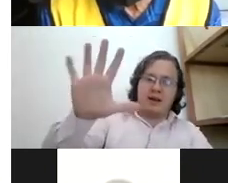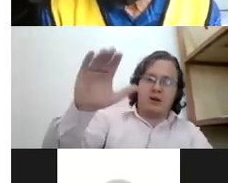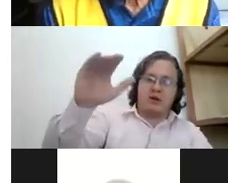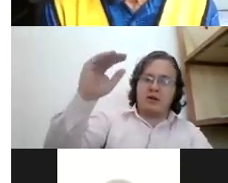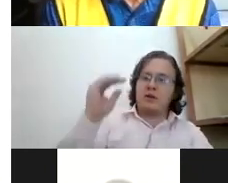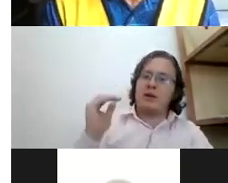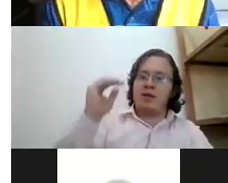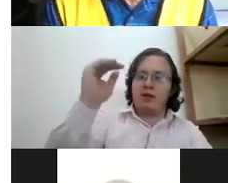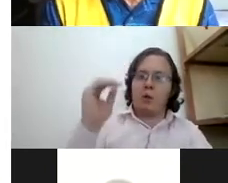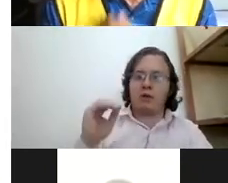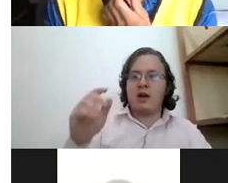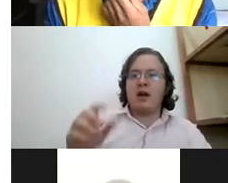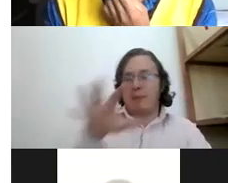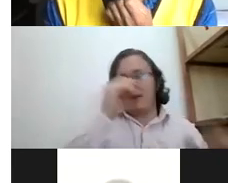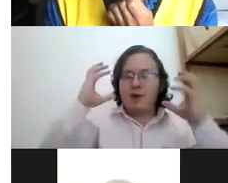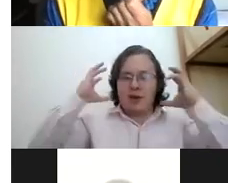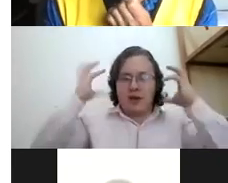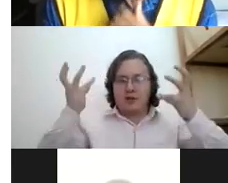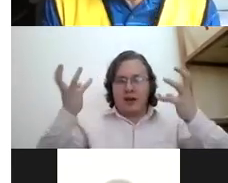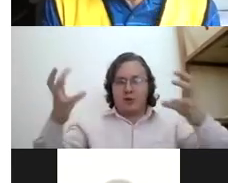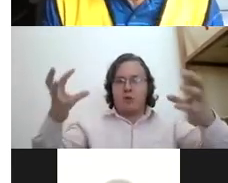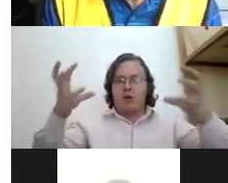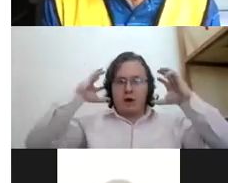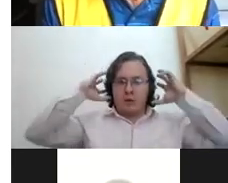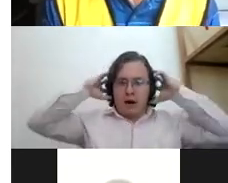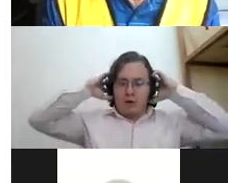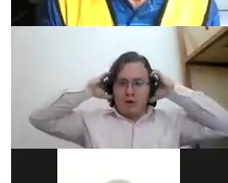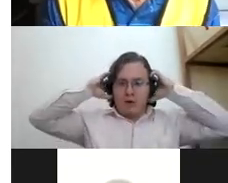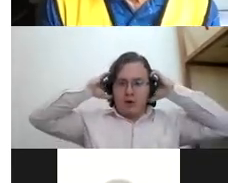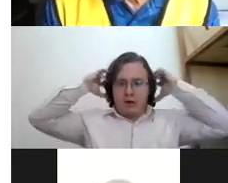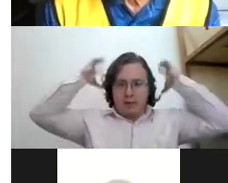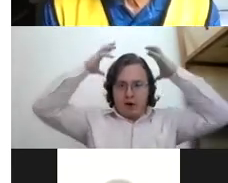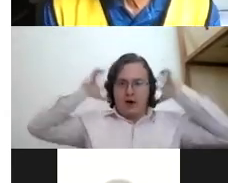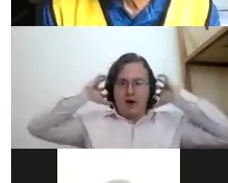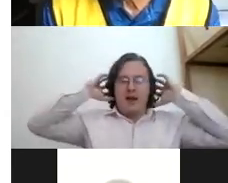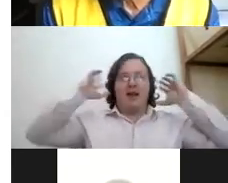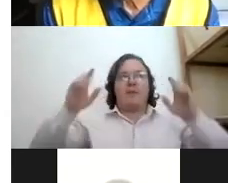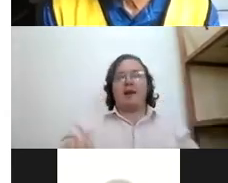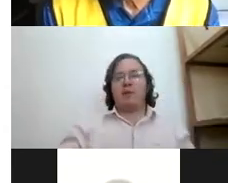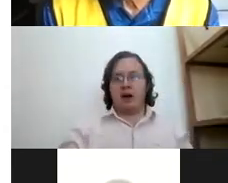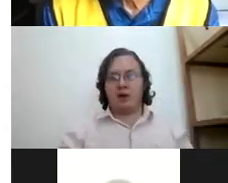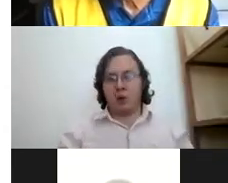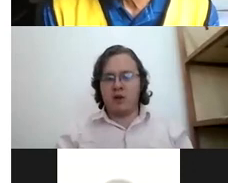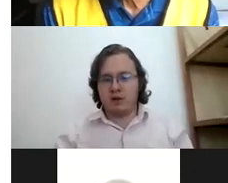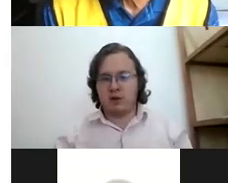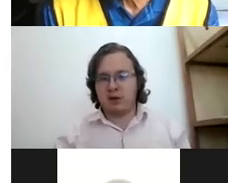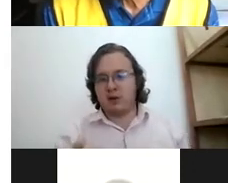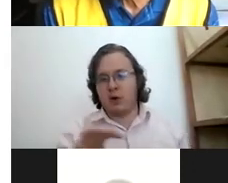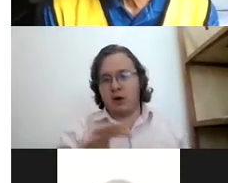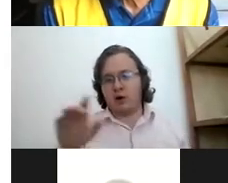entonces ellos te van midiendo cuántos te ponen soniditos es un audífono que te ponen y empiezan a ponerte ruidos entonces con ruidos